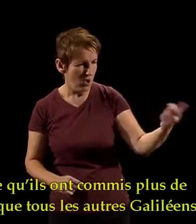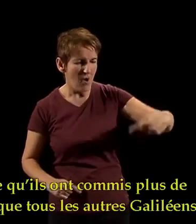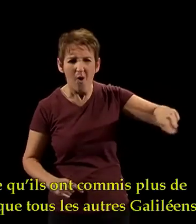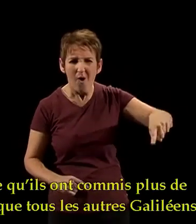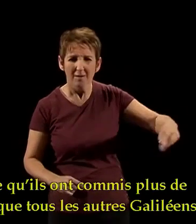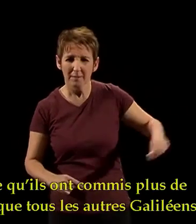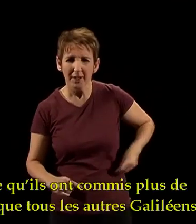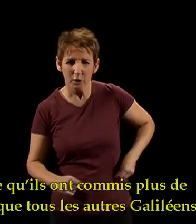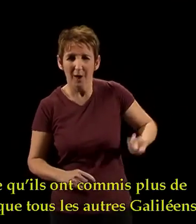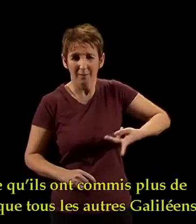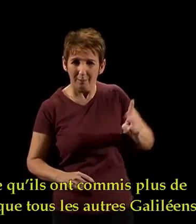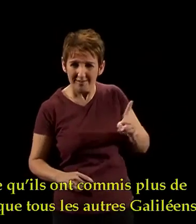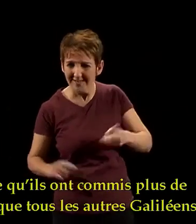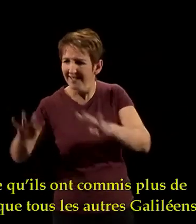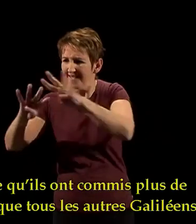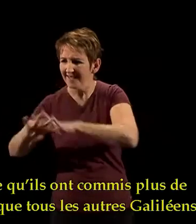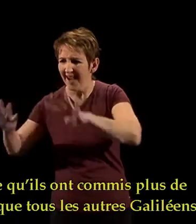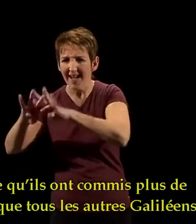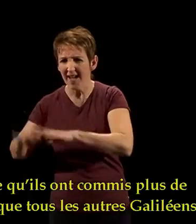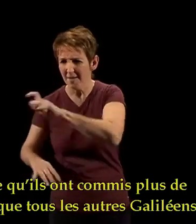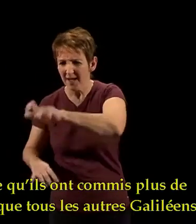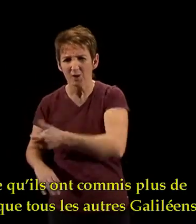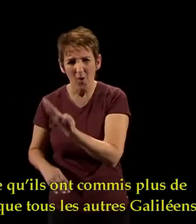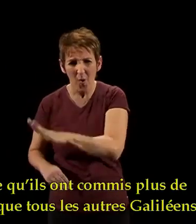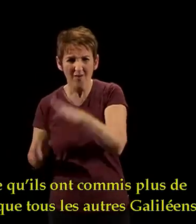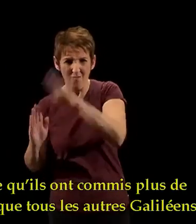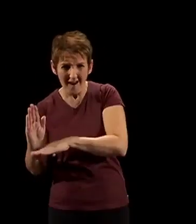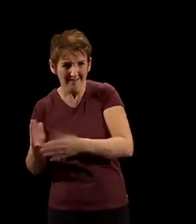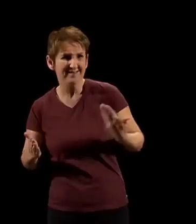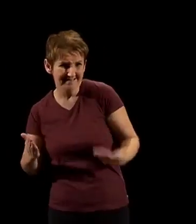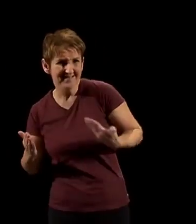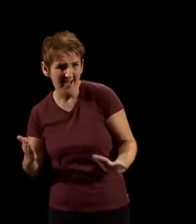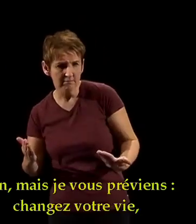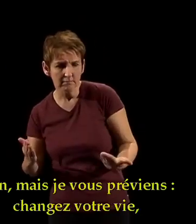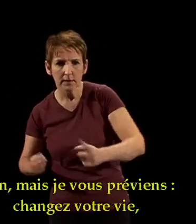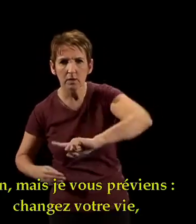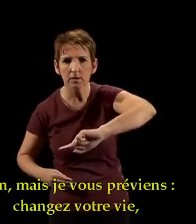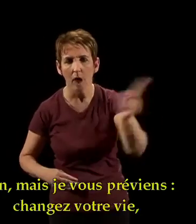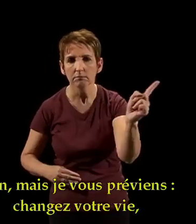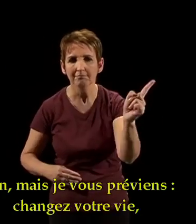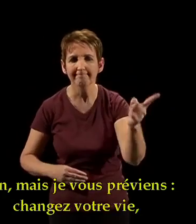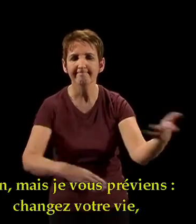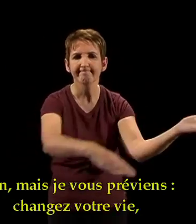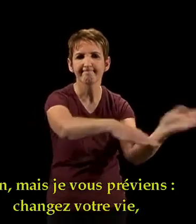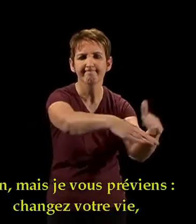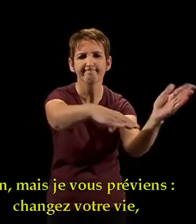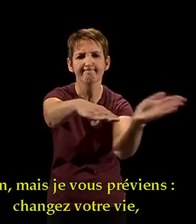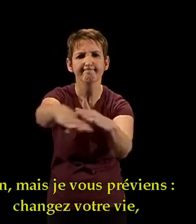parce qu'ils ont commis plus de péché que tous les autres Galiléens ? Non, mais je vous préviens,